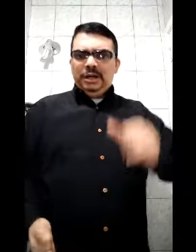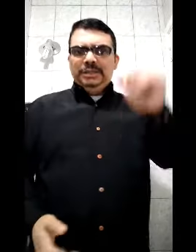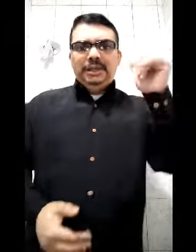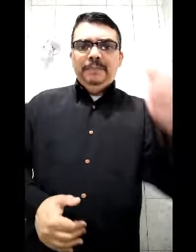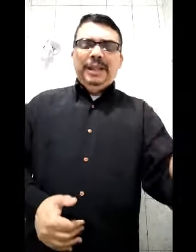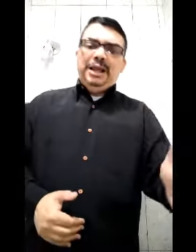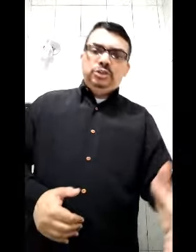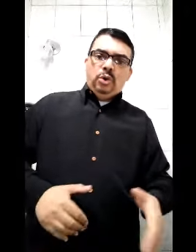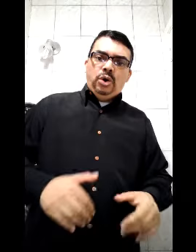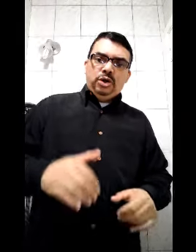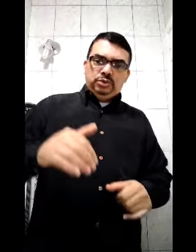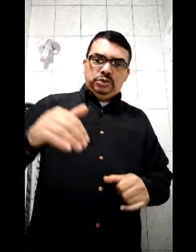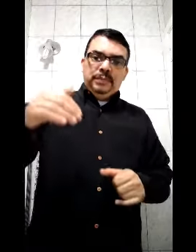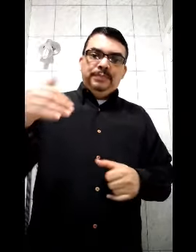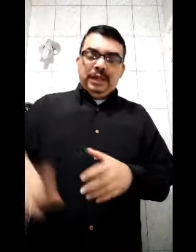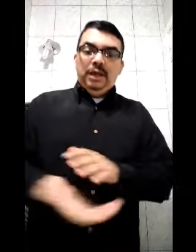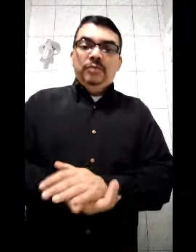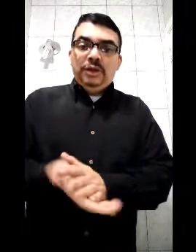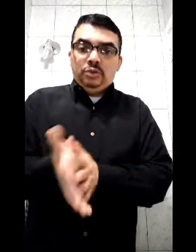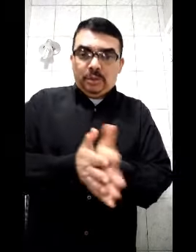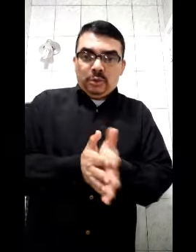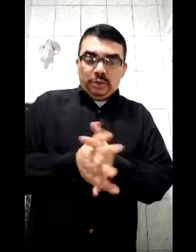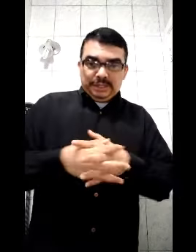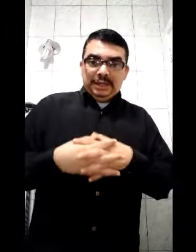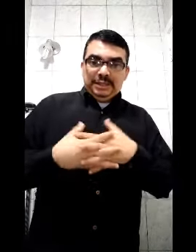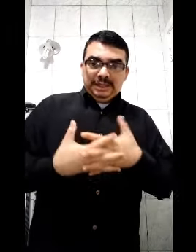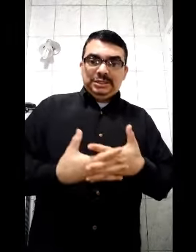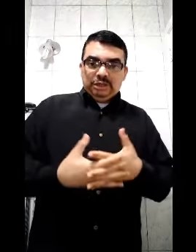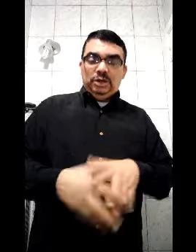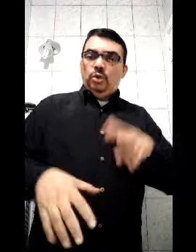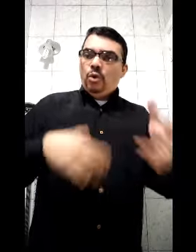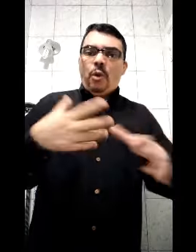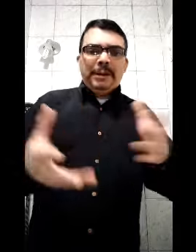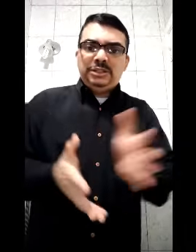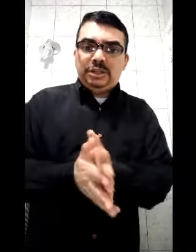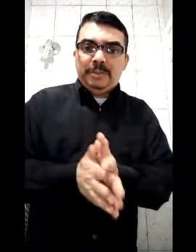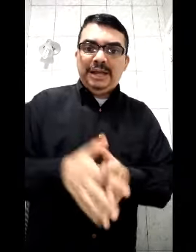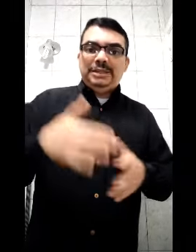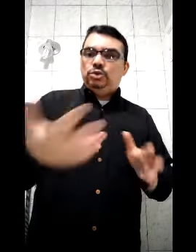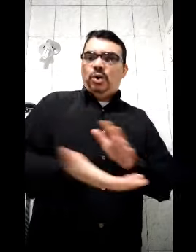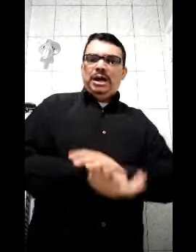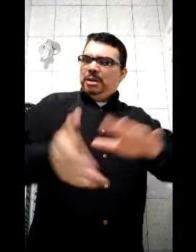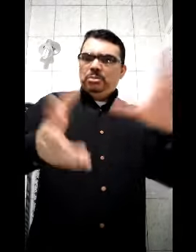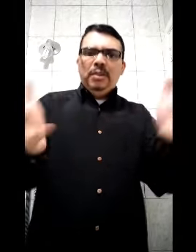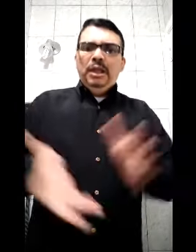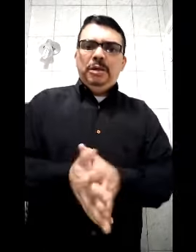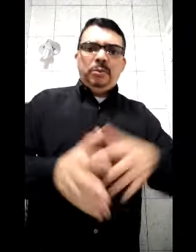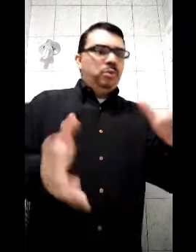câncer, lá de idosos, né? Filantrópico, coisa desse gênero. Ou comprar cesta básica de doar mesmo, ir para